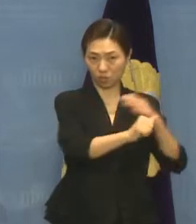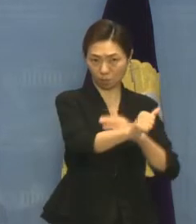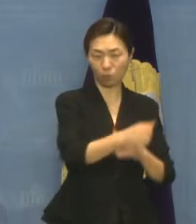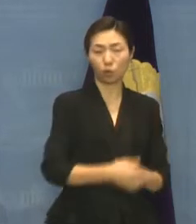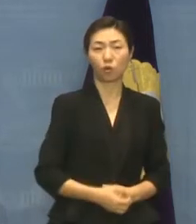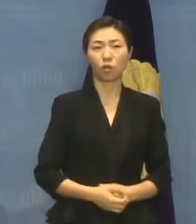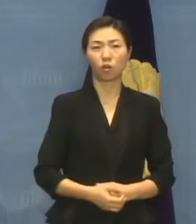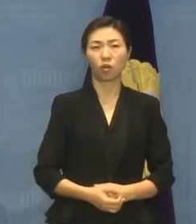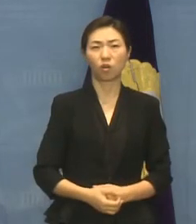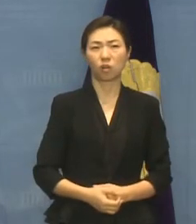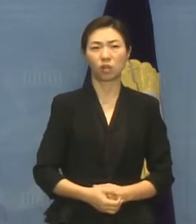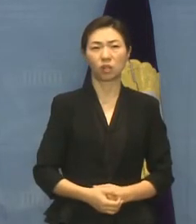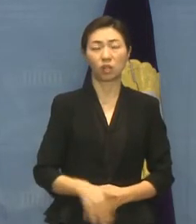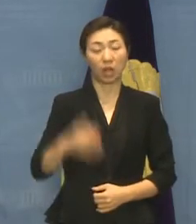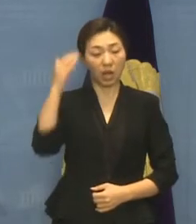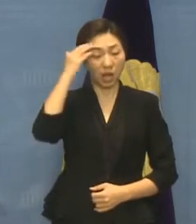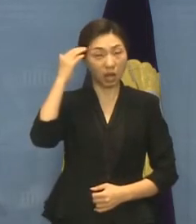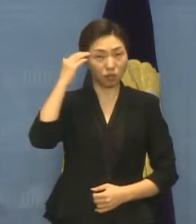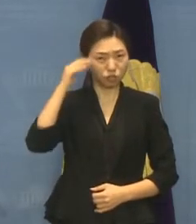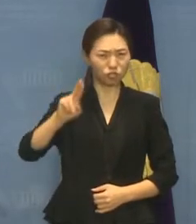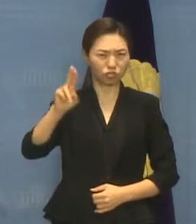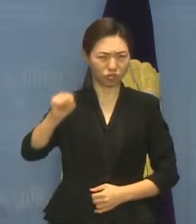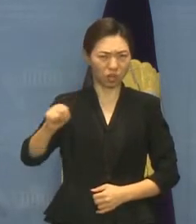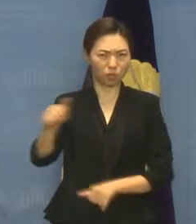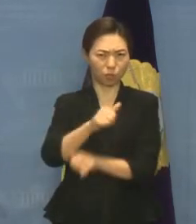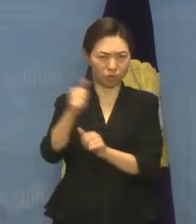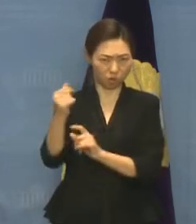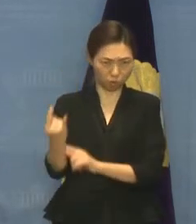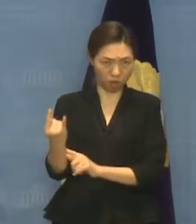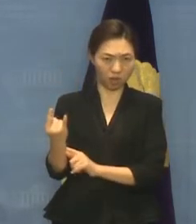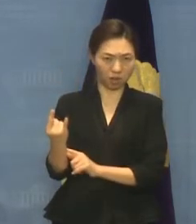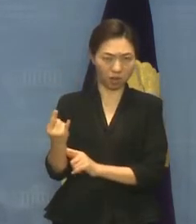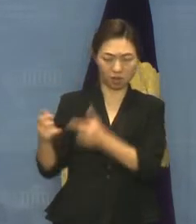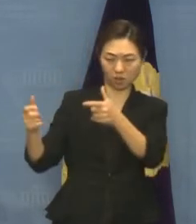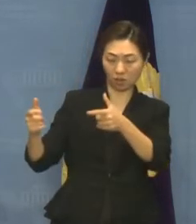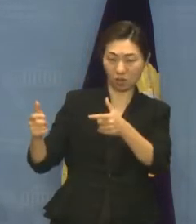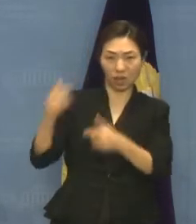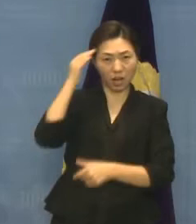최종견회의 이행을 촉구하는 발언을 하시겠습니다.